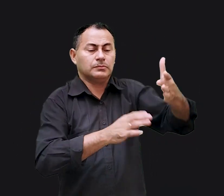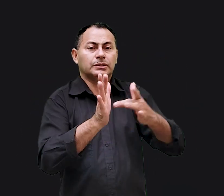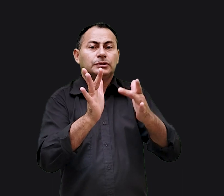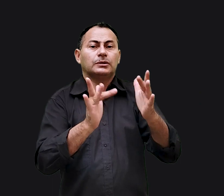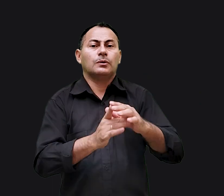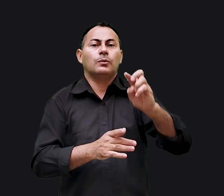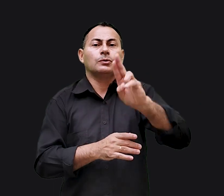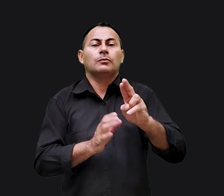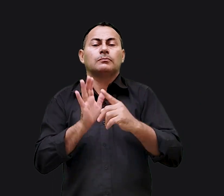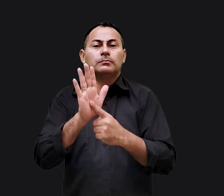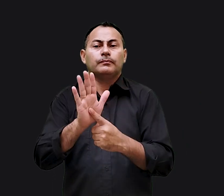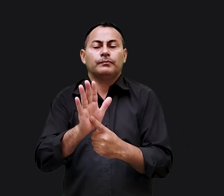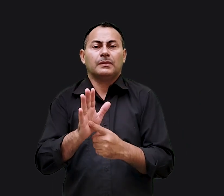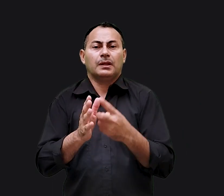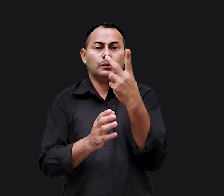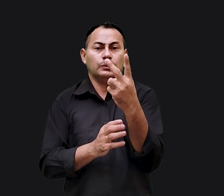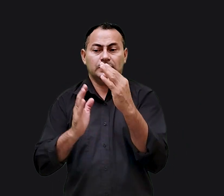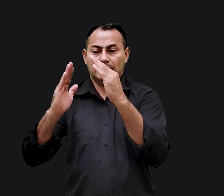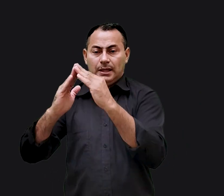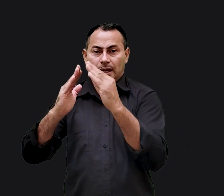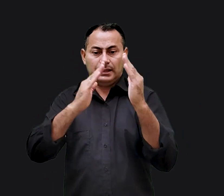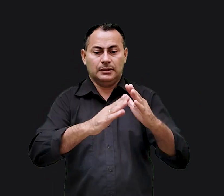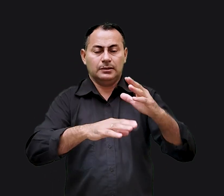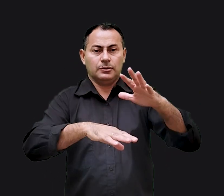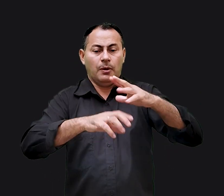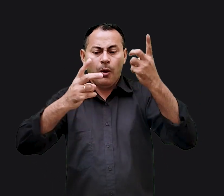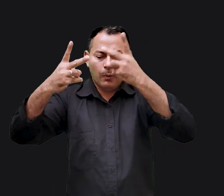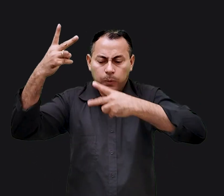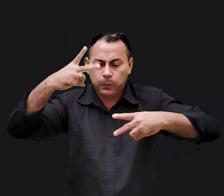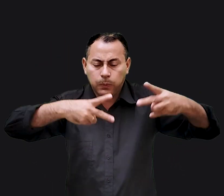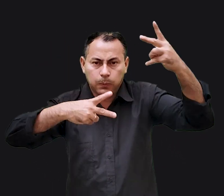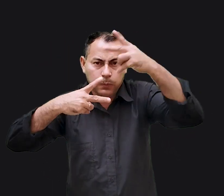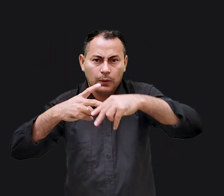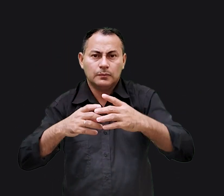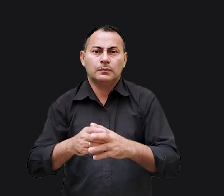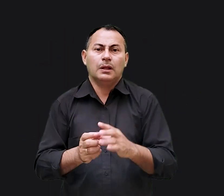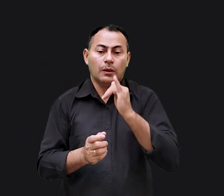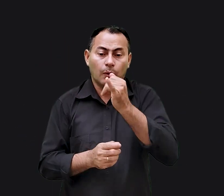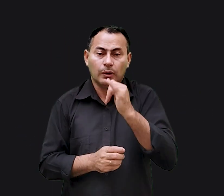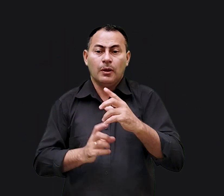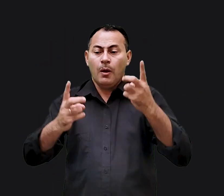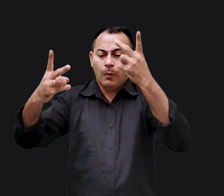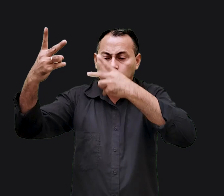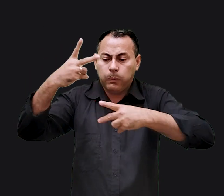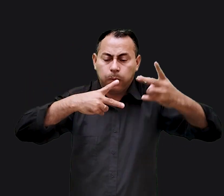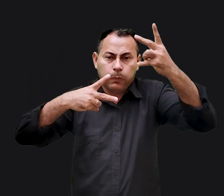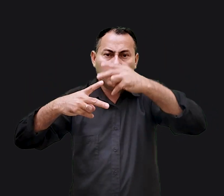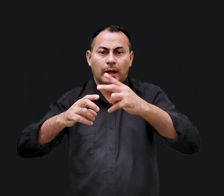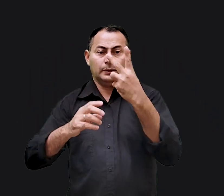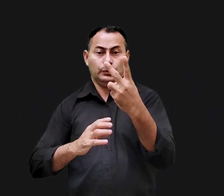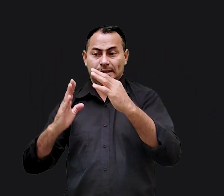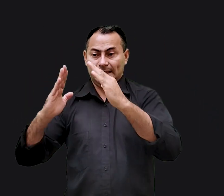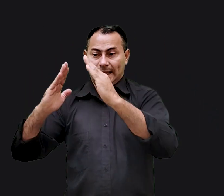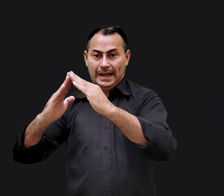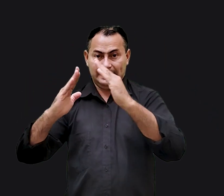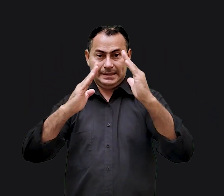Montanha, Jesus usou aquela ilustração das duas casas sobre a tempestade. Ele contou que a tempestade caiu sobre as duas